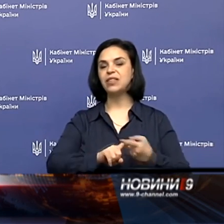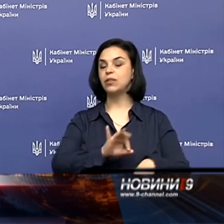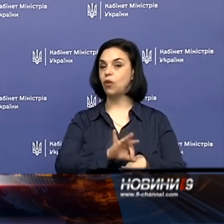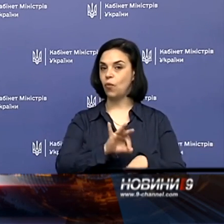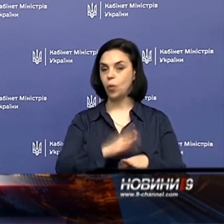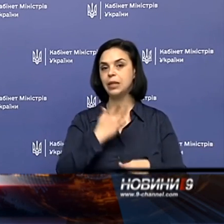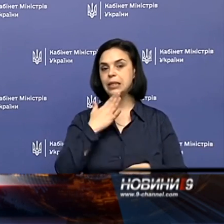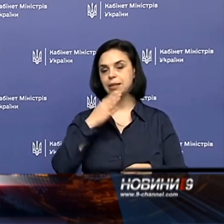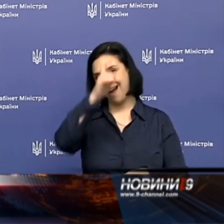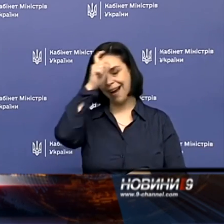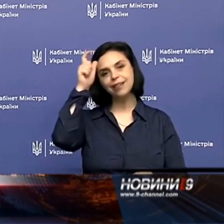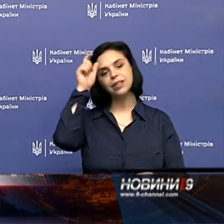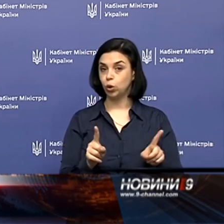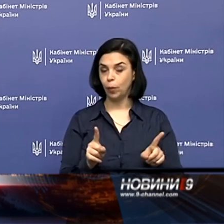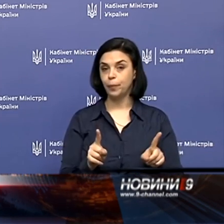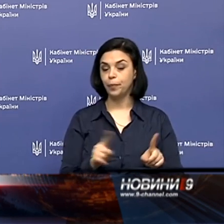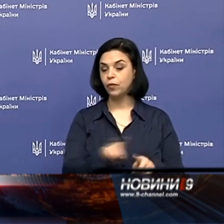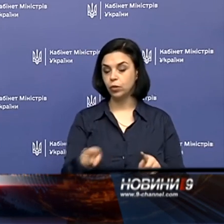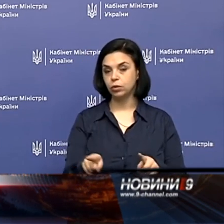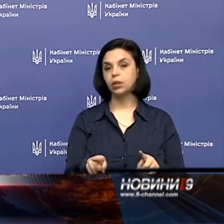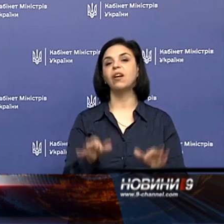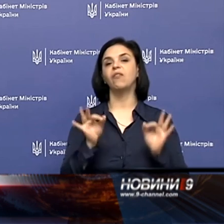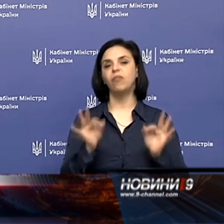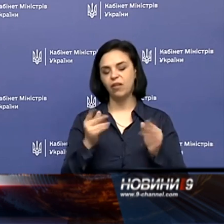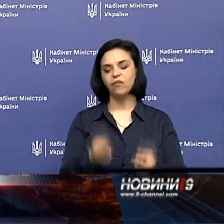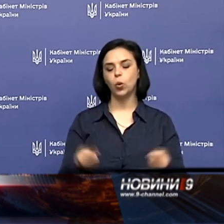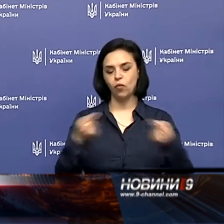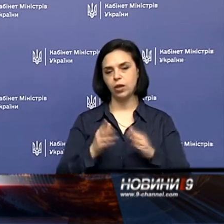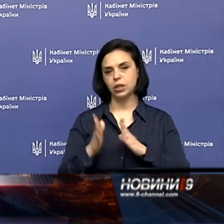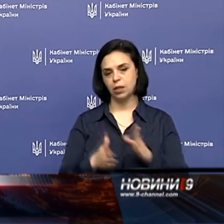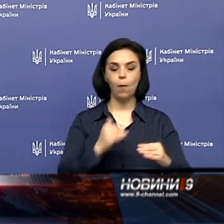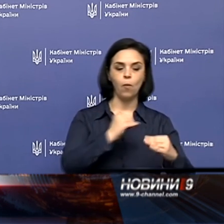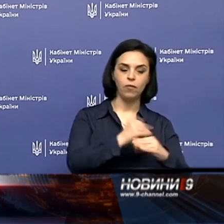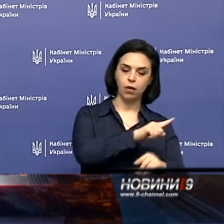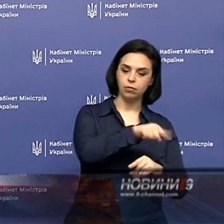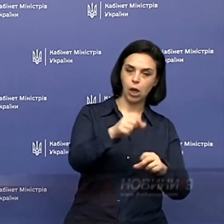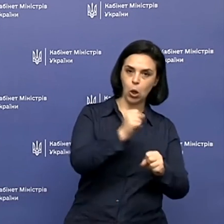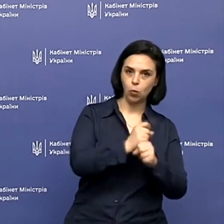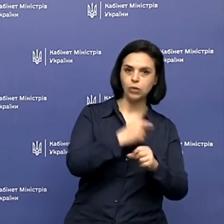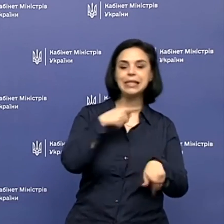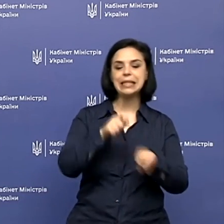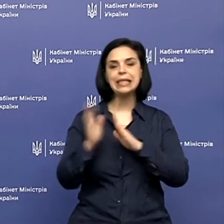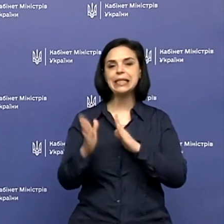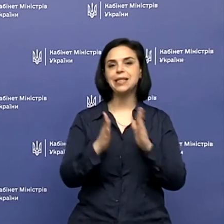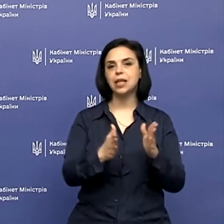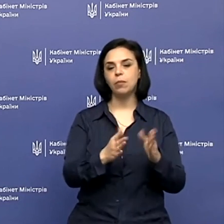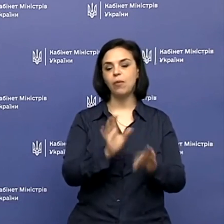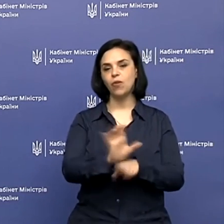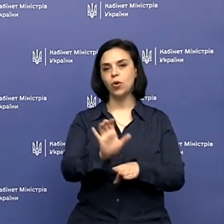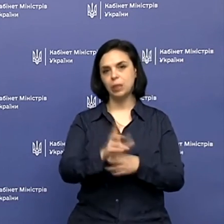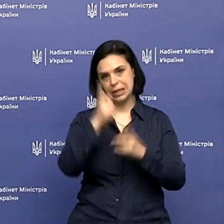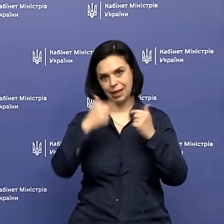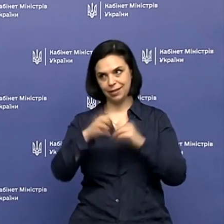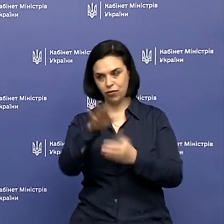вироб Національної академії медичних наук. Вони верифікували систему шляхом порівняння її роботи з тест-системами виробництва